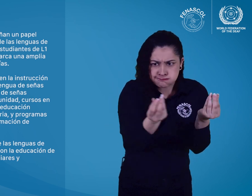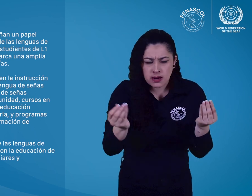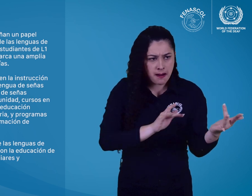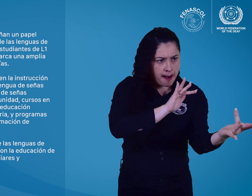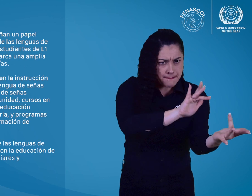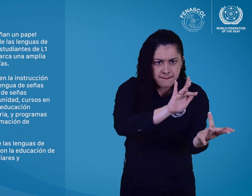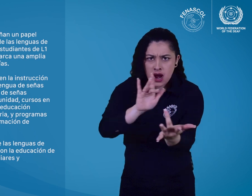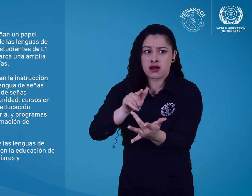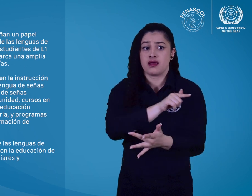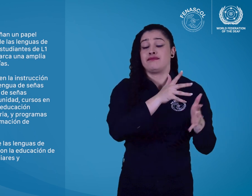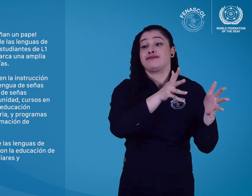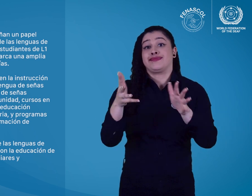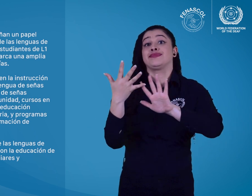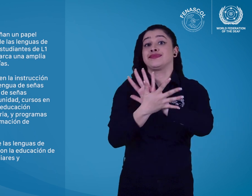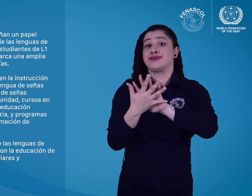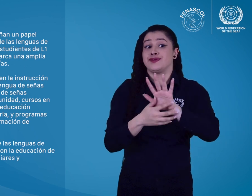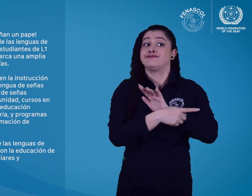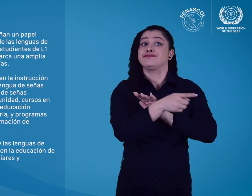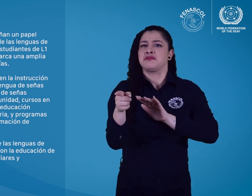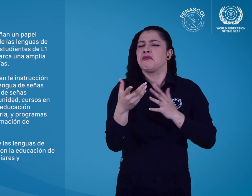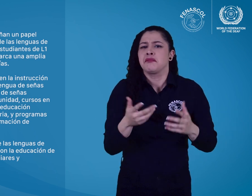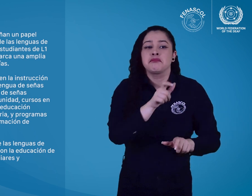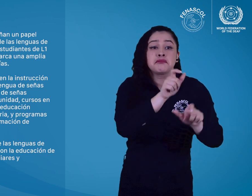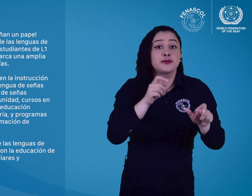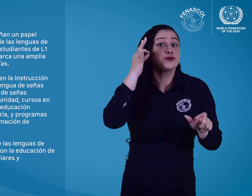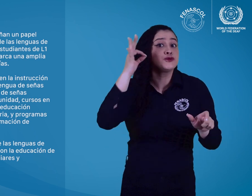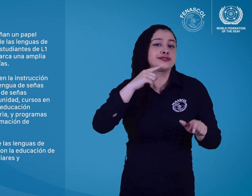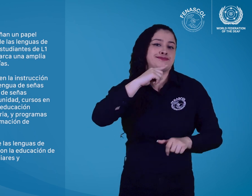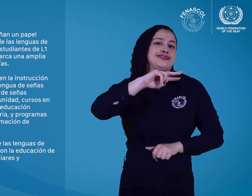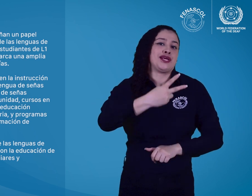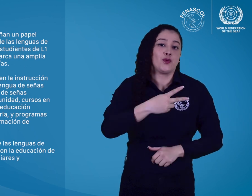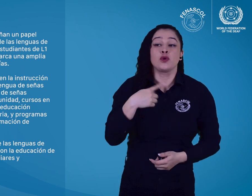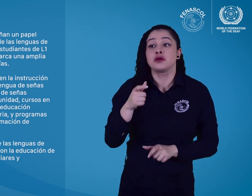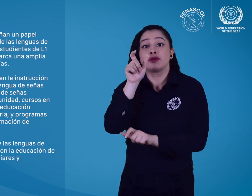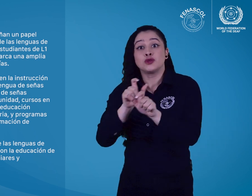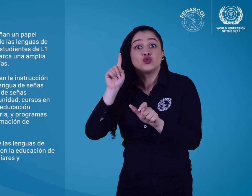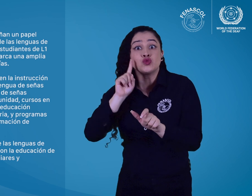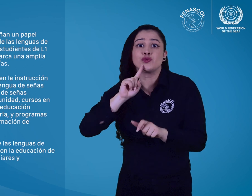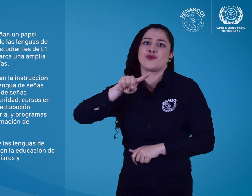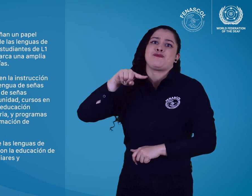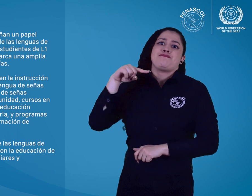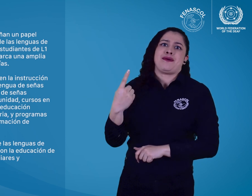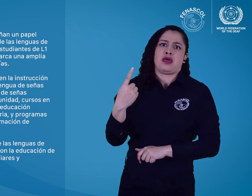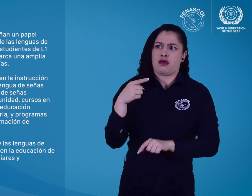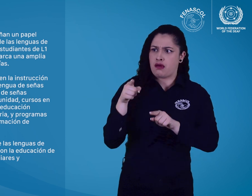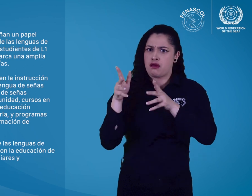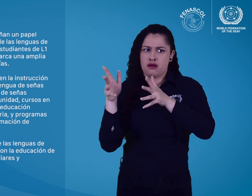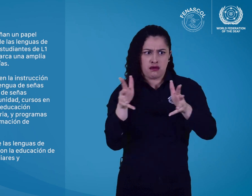tanto para estudiantes que la adquieren como primera lengua como para aquellos que la adquieren como segunda lengua,